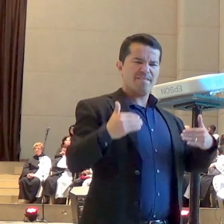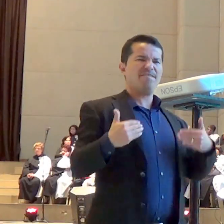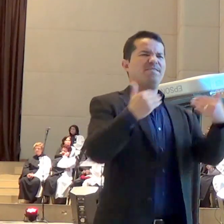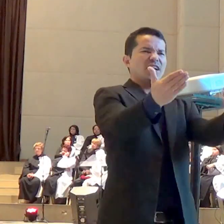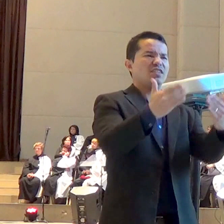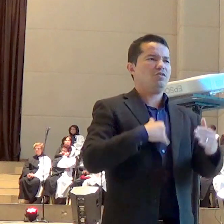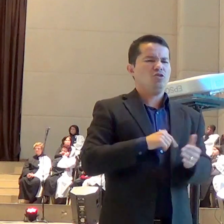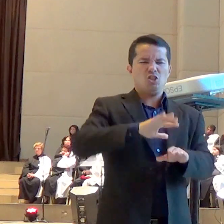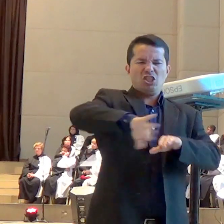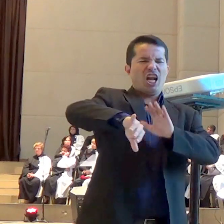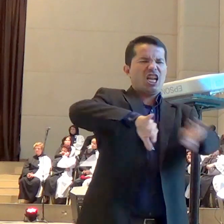eu creio